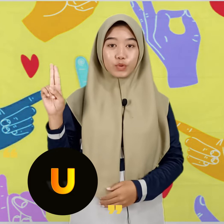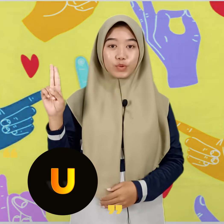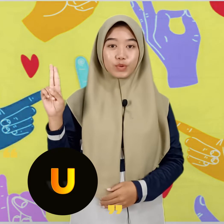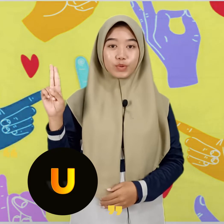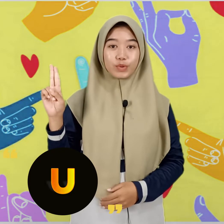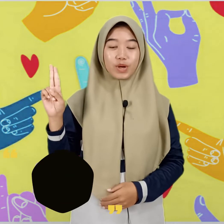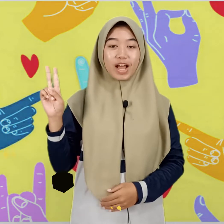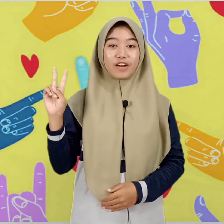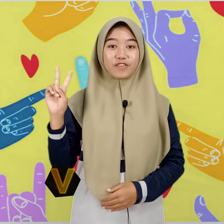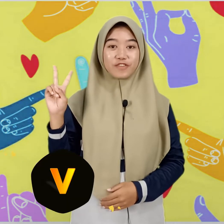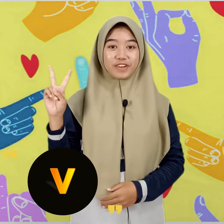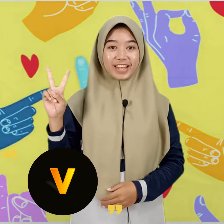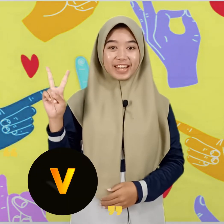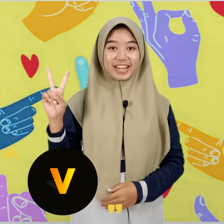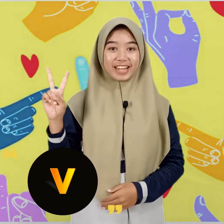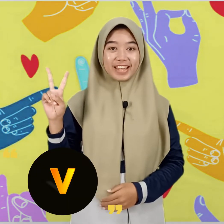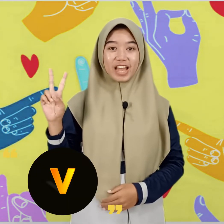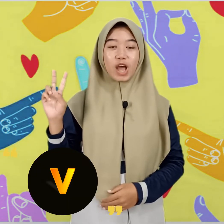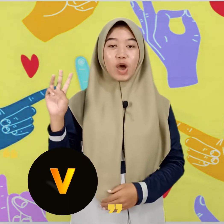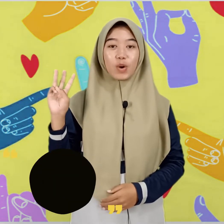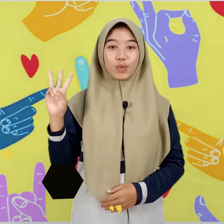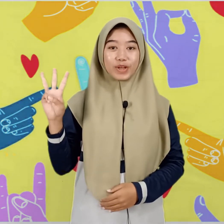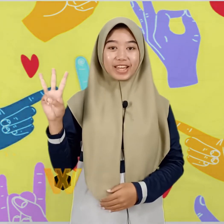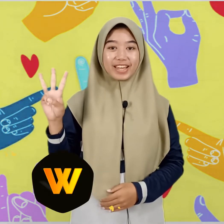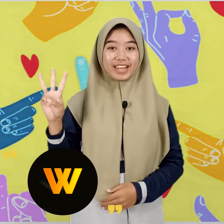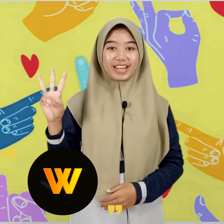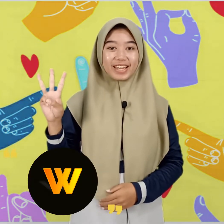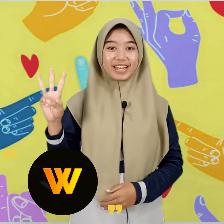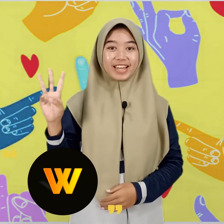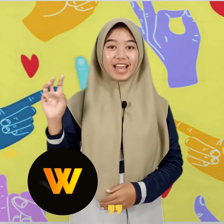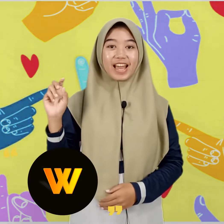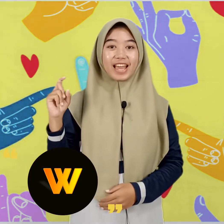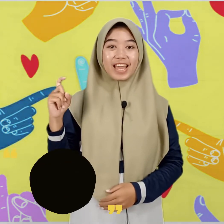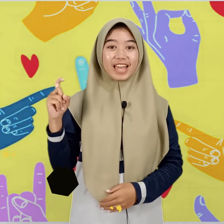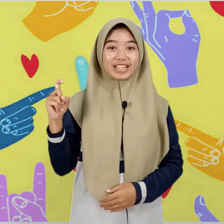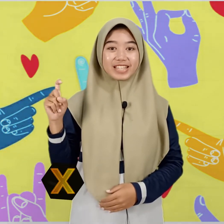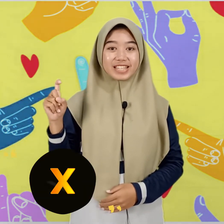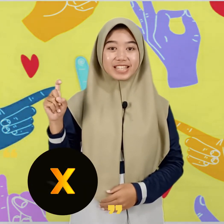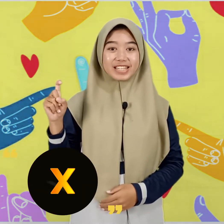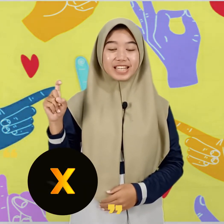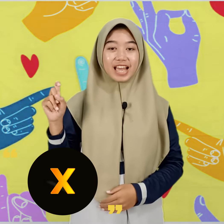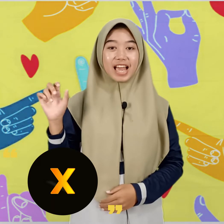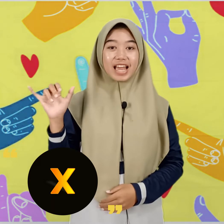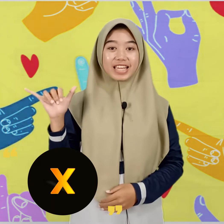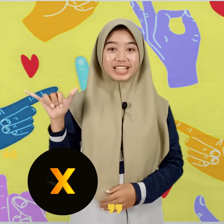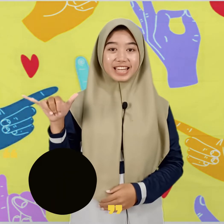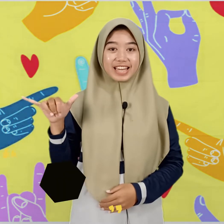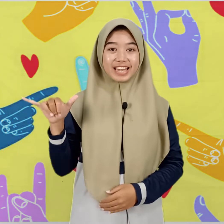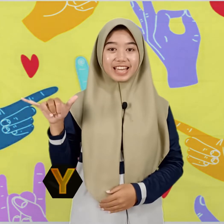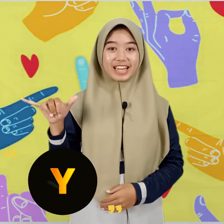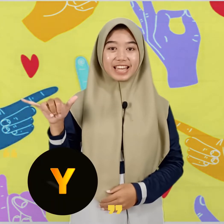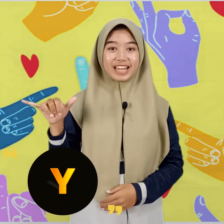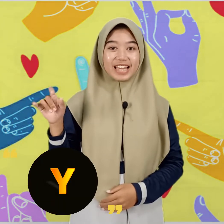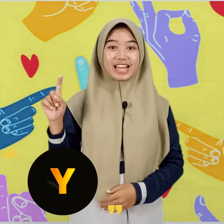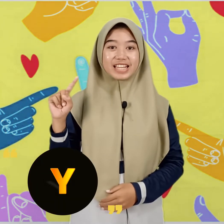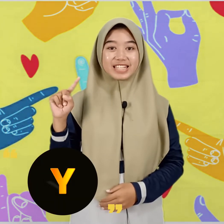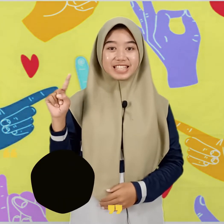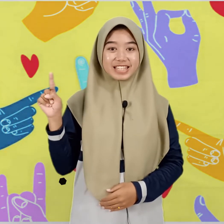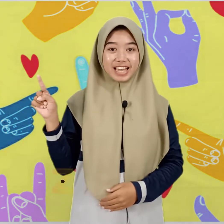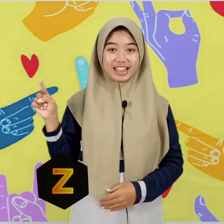B, W, X, Y, Z